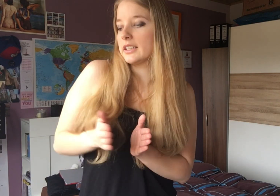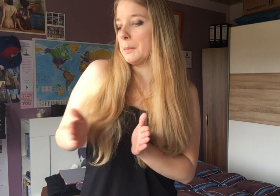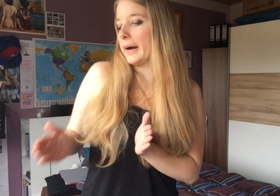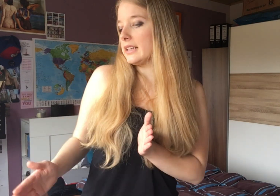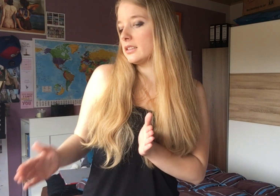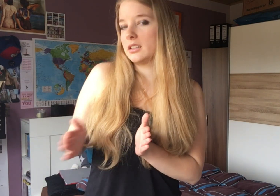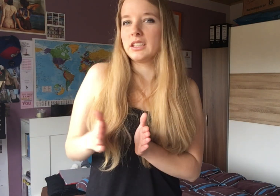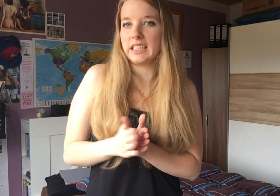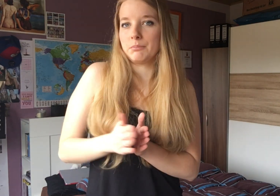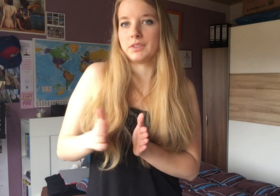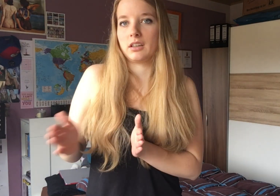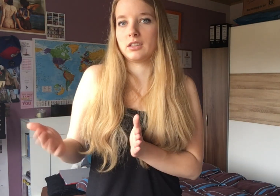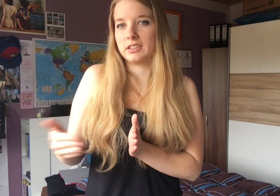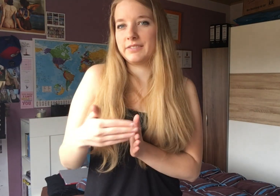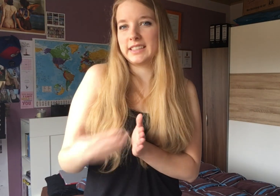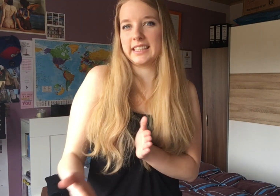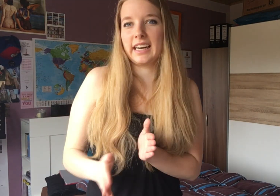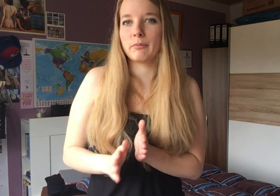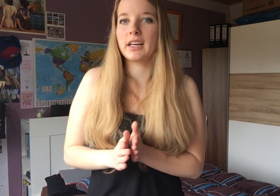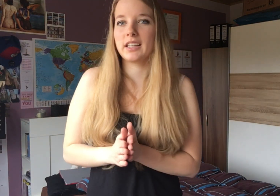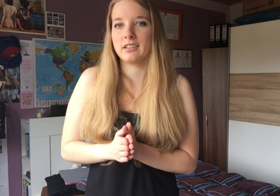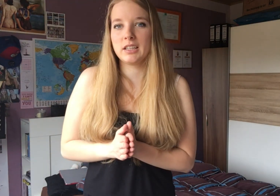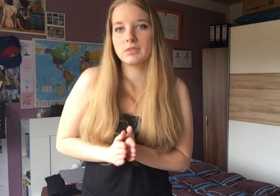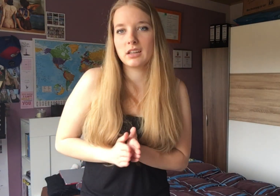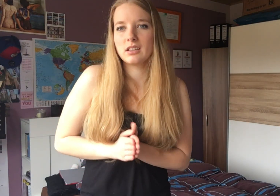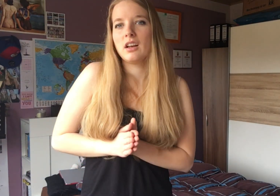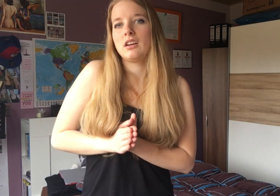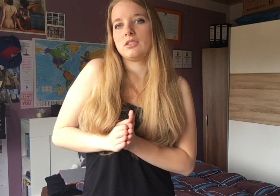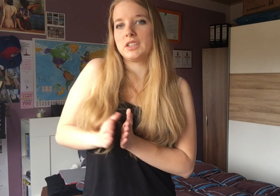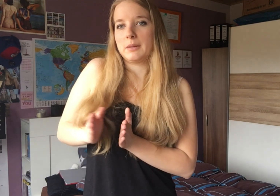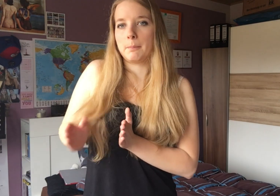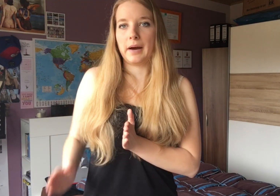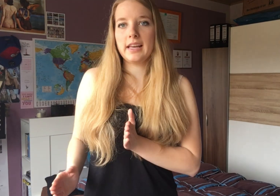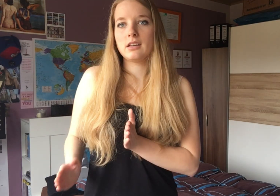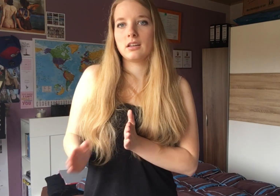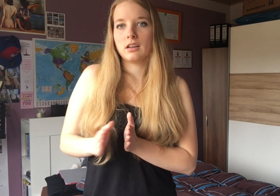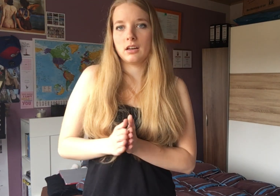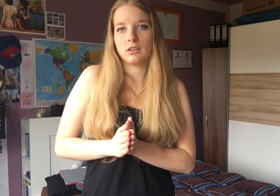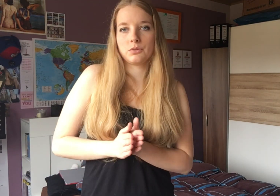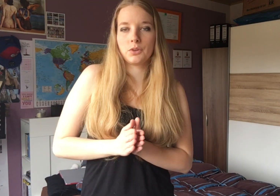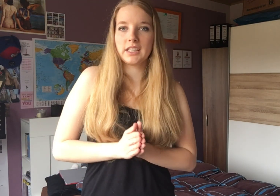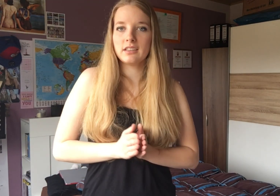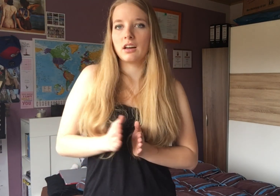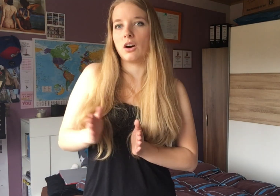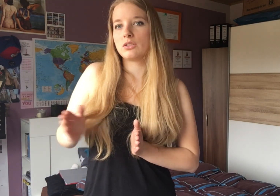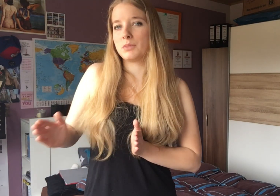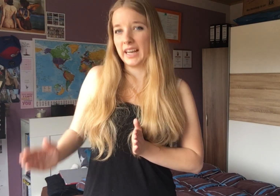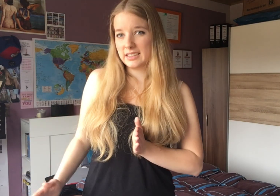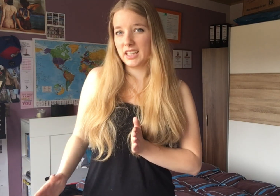halt nebenbei ist, als wäre die Nebensache. Also, das, was ich jetzt gerade mache, ist halt eine Nebensache. Also, nebenbei, also von innen nach außen mal ganz